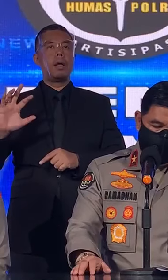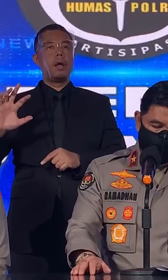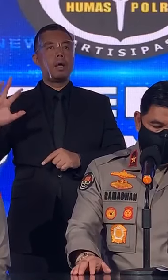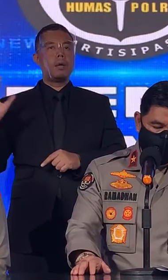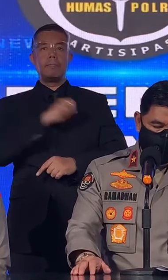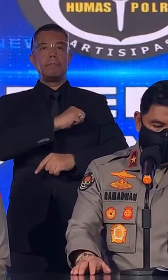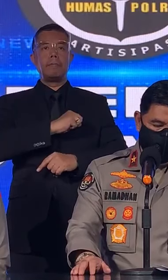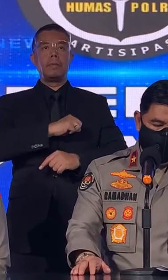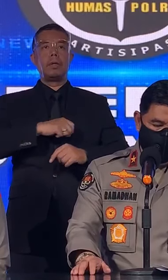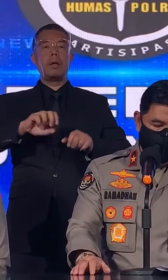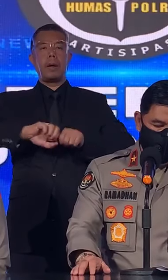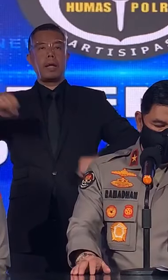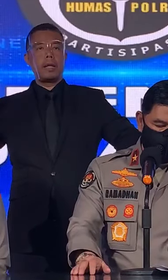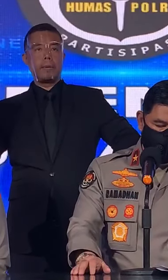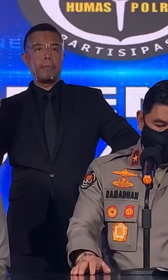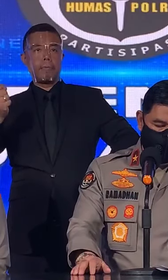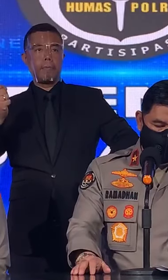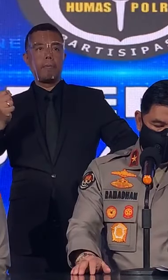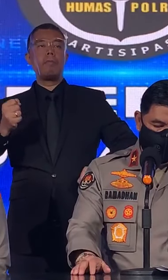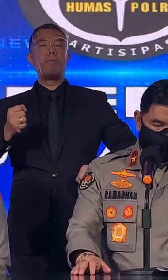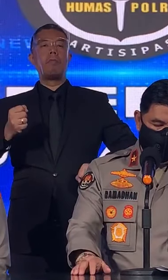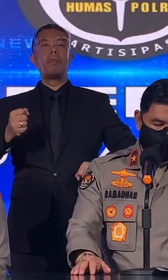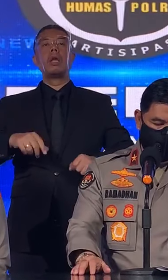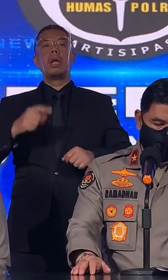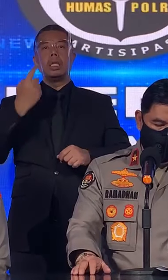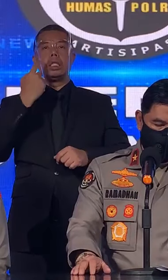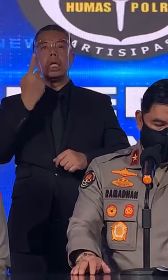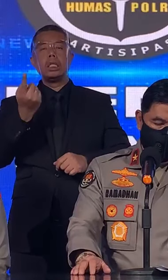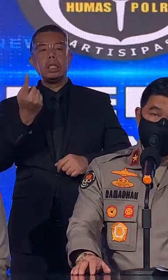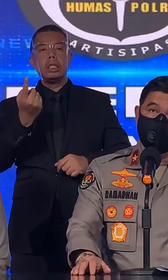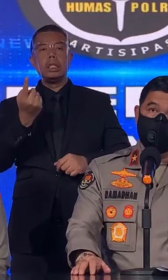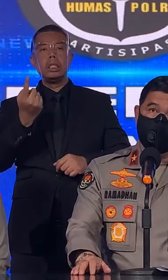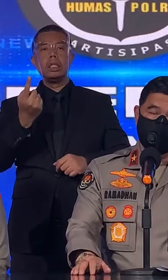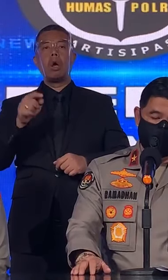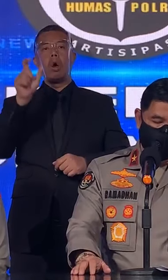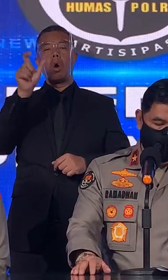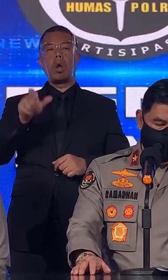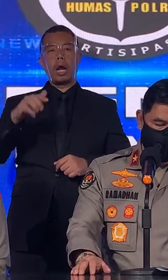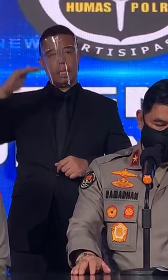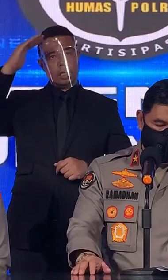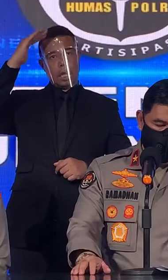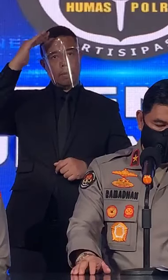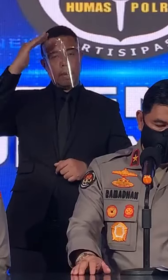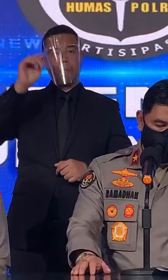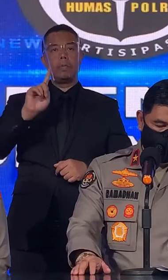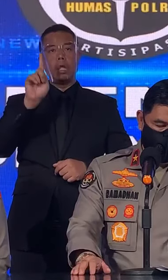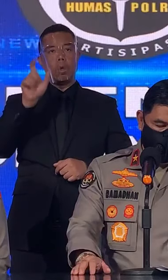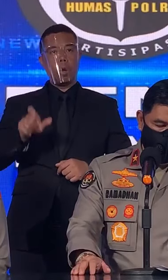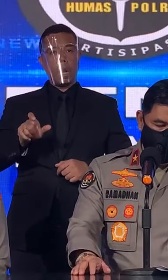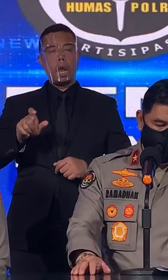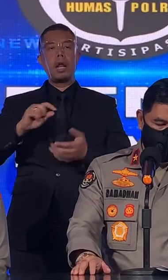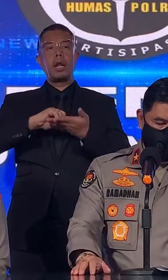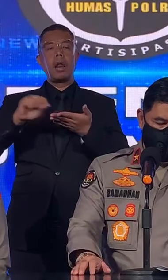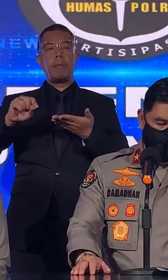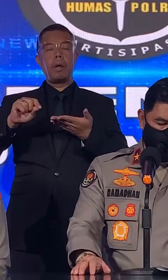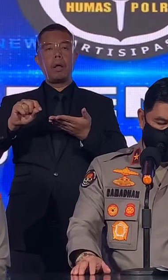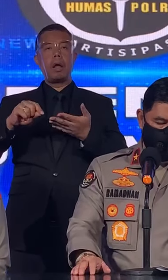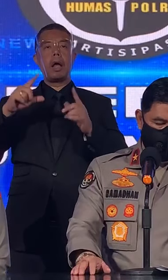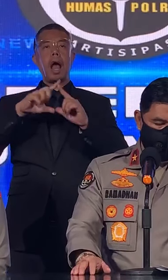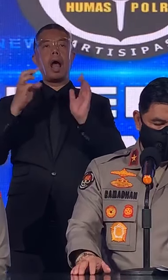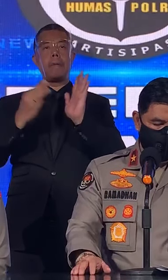sajam di mana saksi seorang satpam atas nama